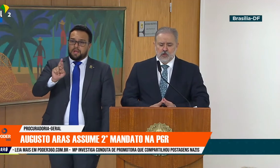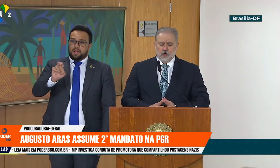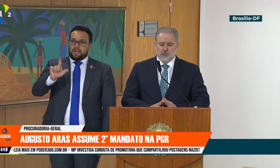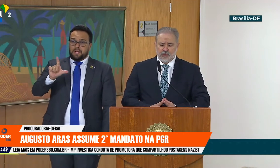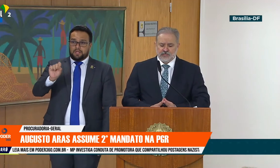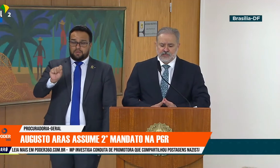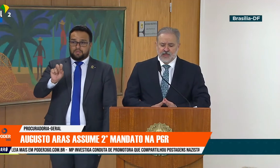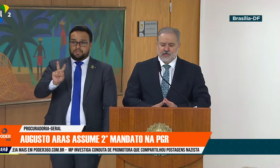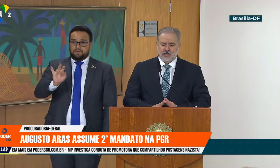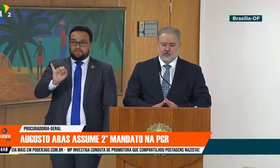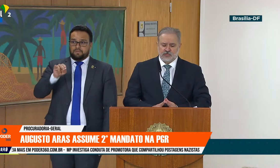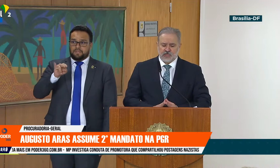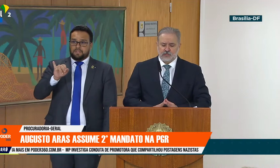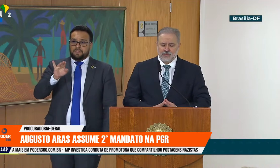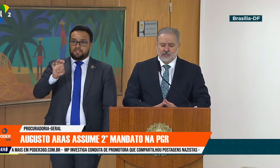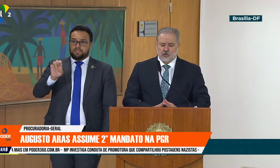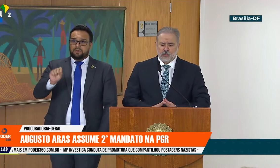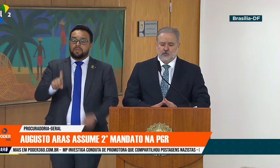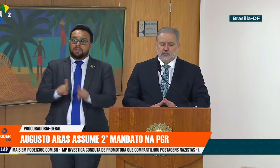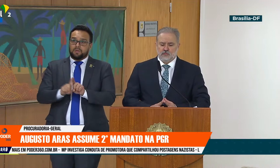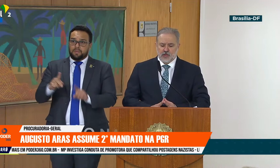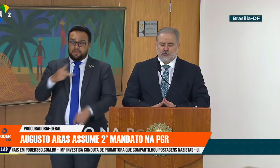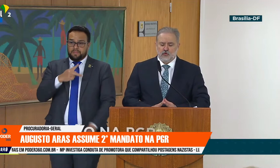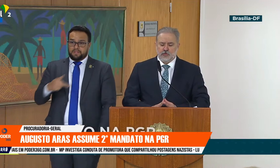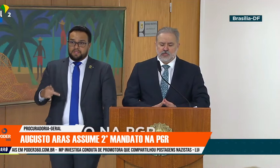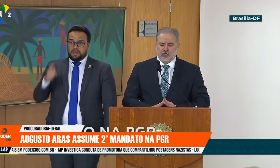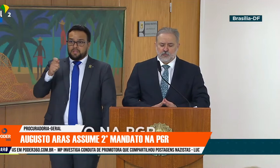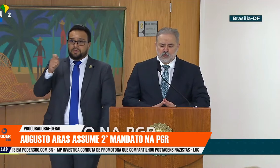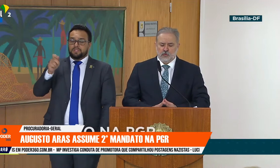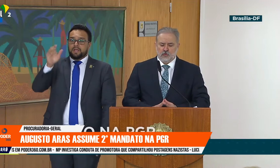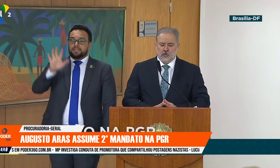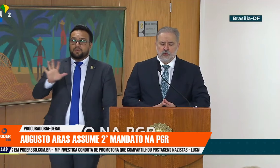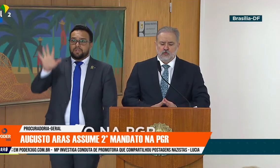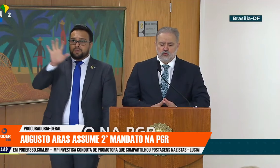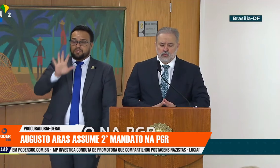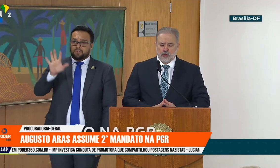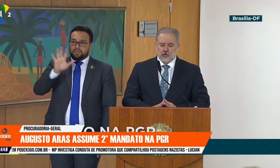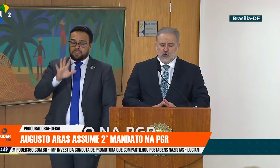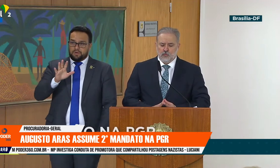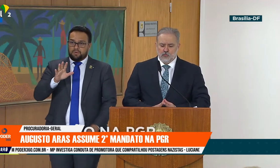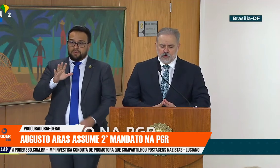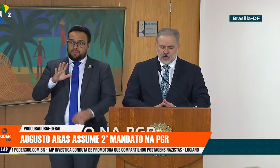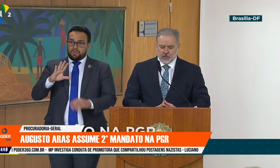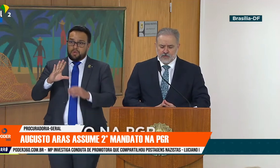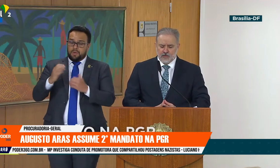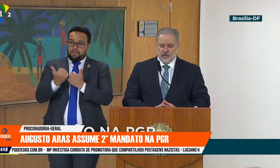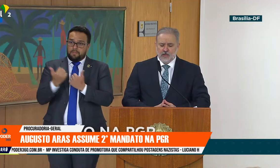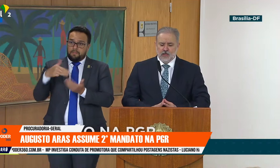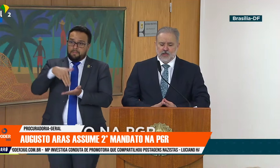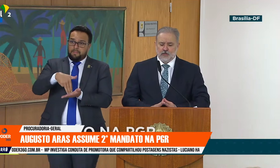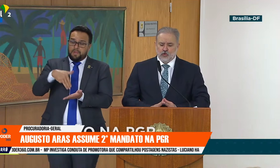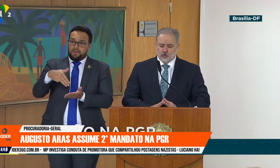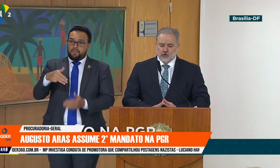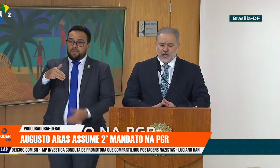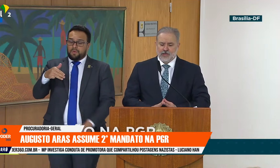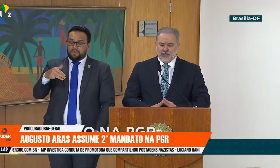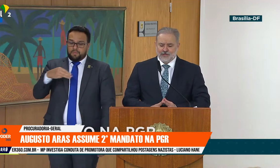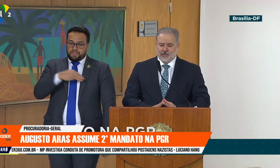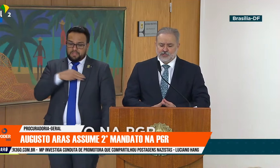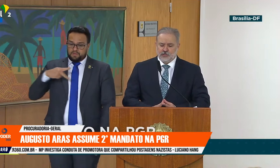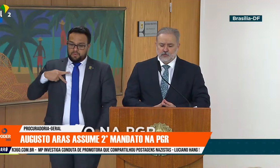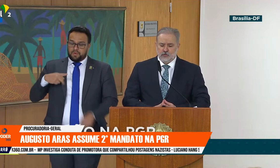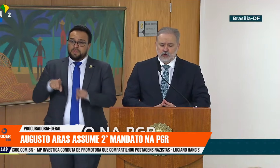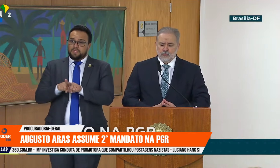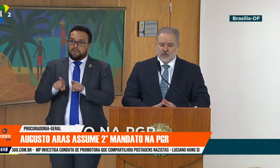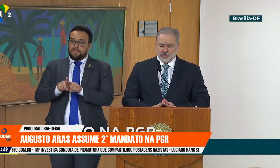Ribeiro, o Presidente da Associação Nacional dos Membros do Ministério Público, doutor Manuel Murrieta e a doutora